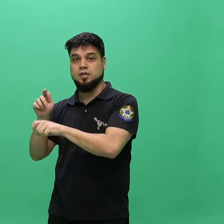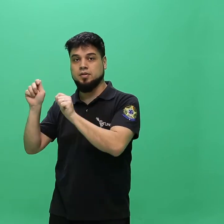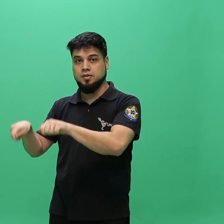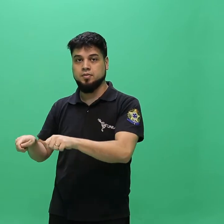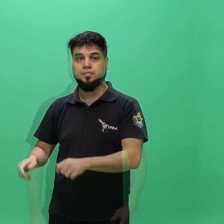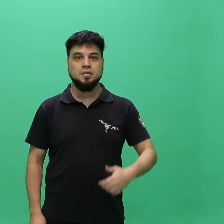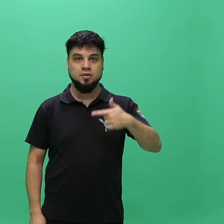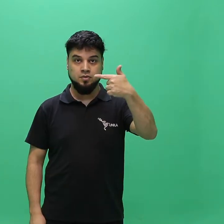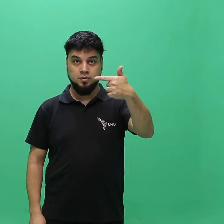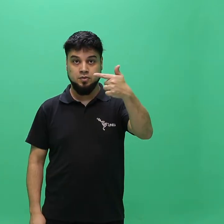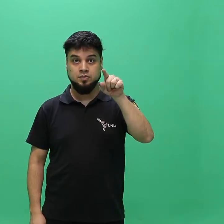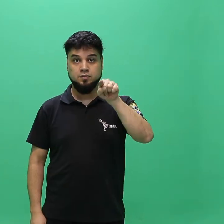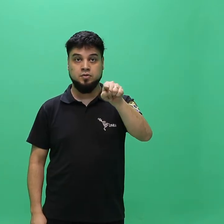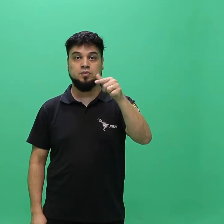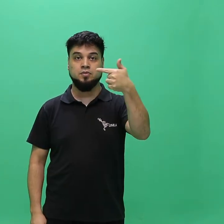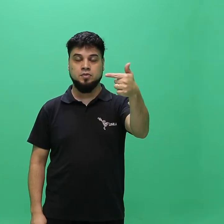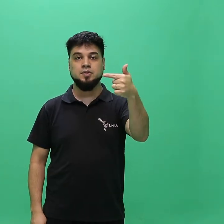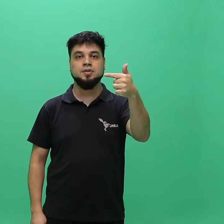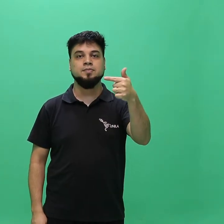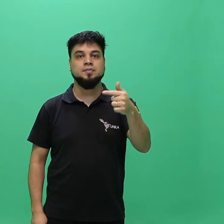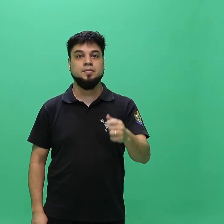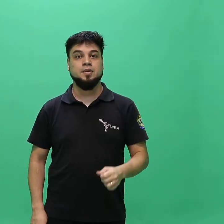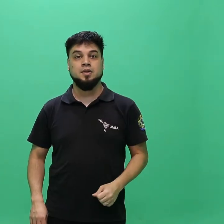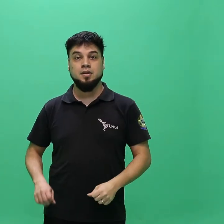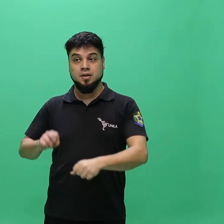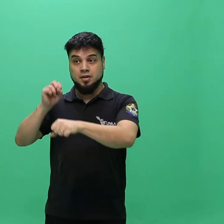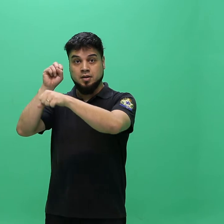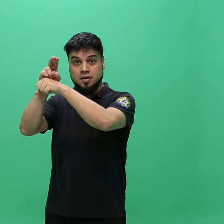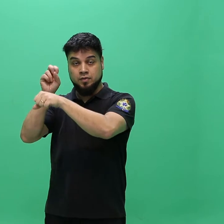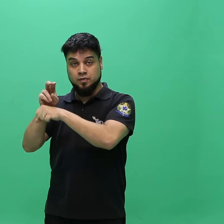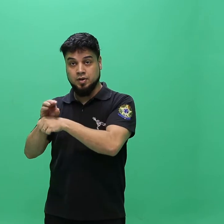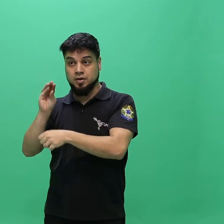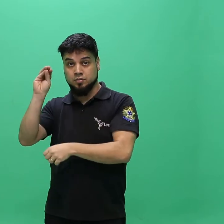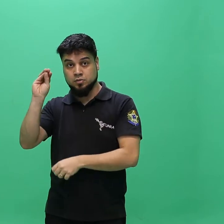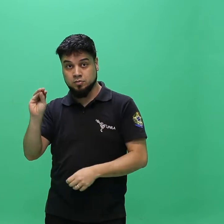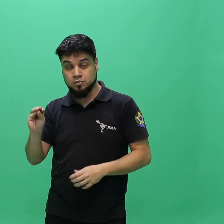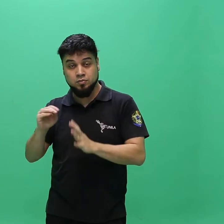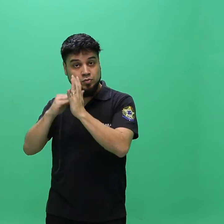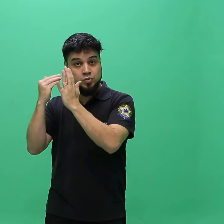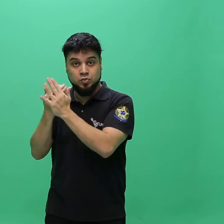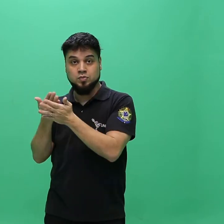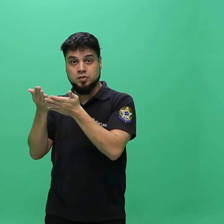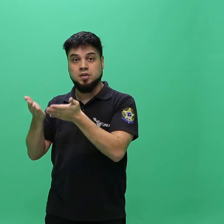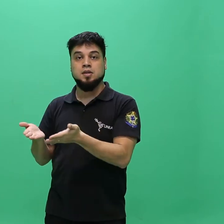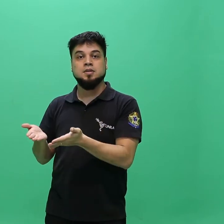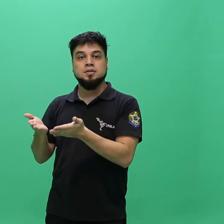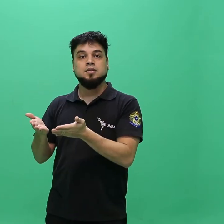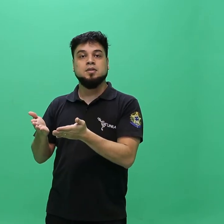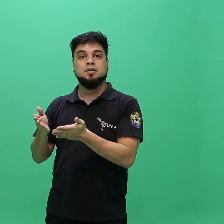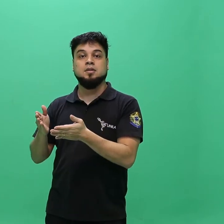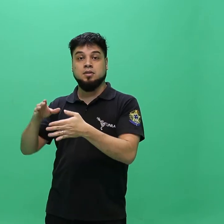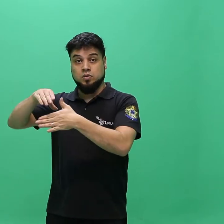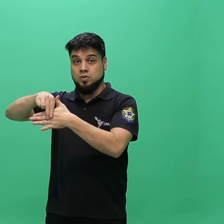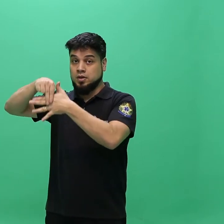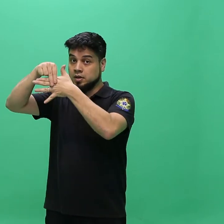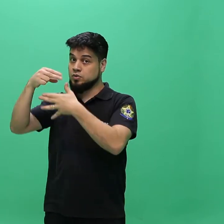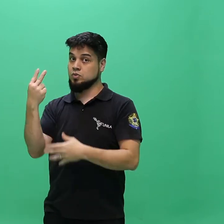2.2. A ocupação das vagas ofertadas constantes